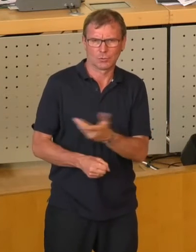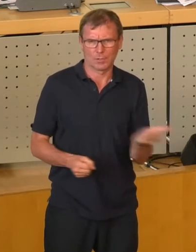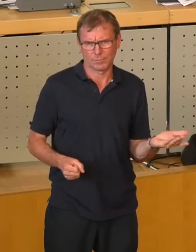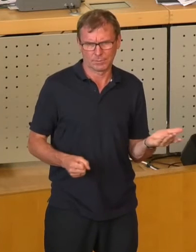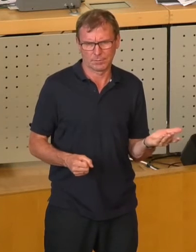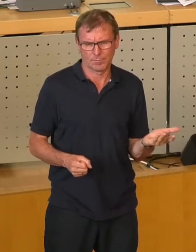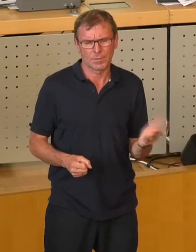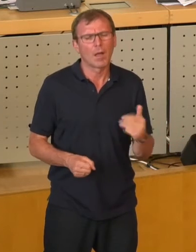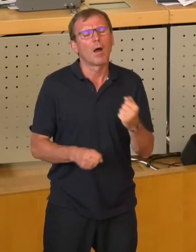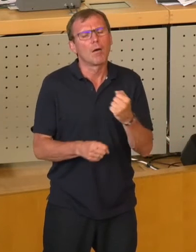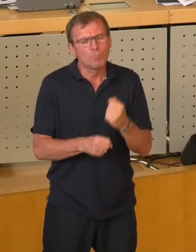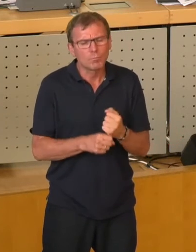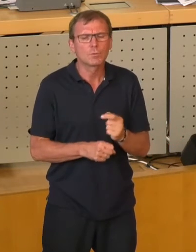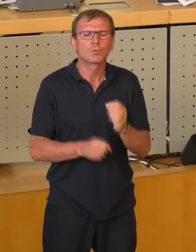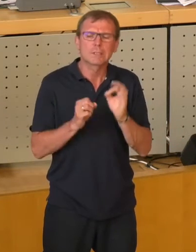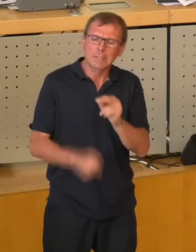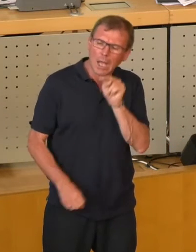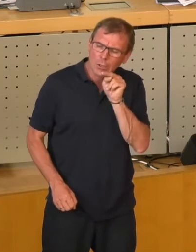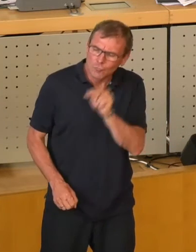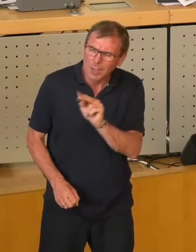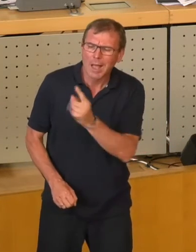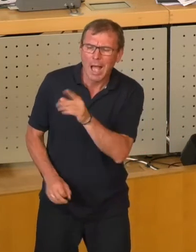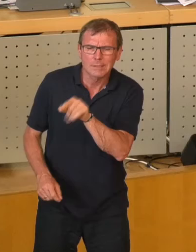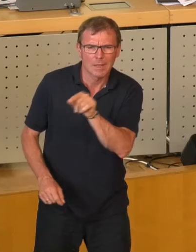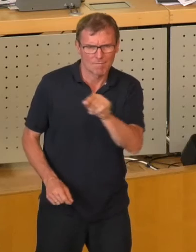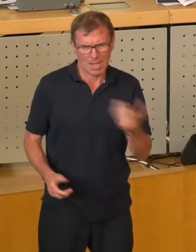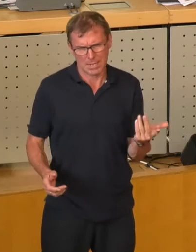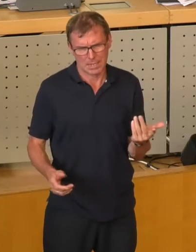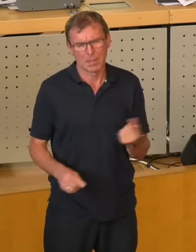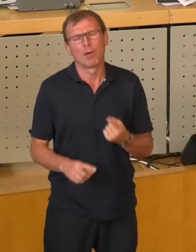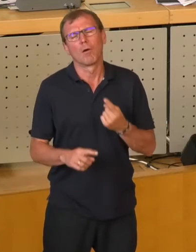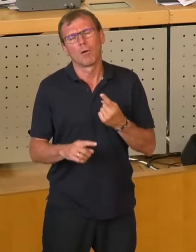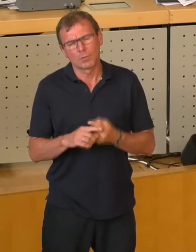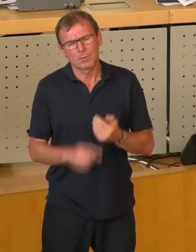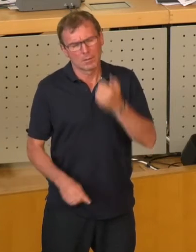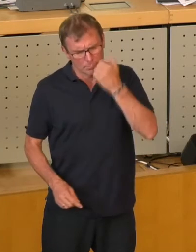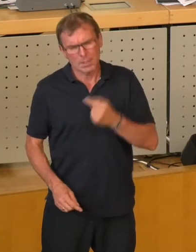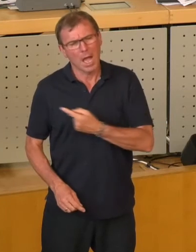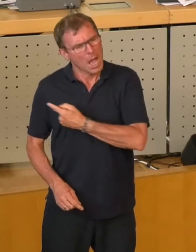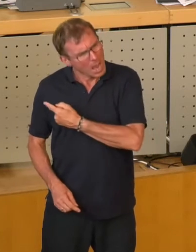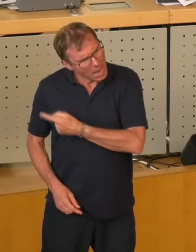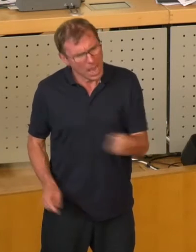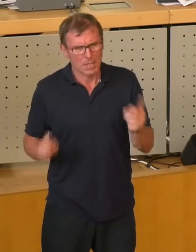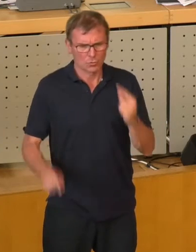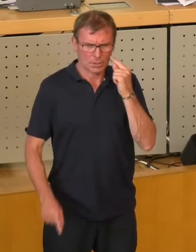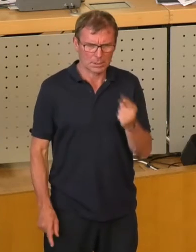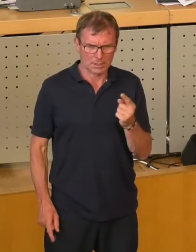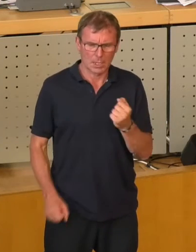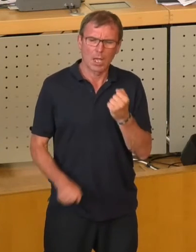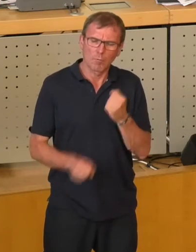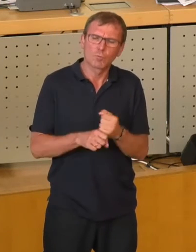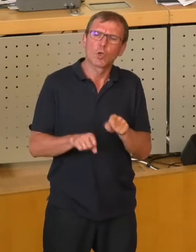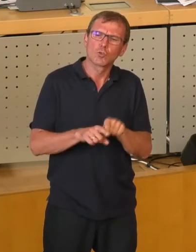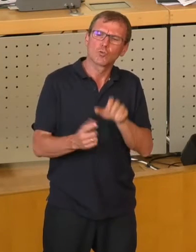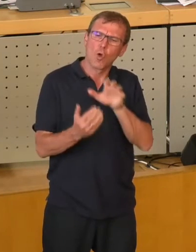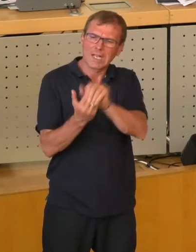so gut bestellt ist. Man muss dann schon ein bisschen hingucken, im Einzelfall. zum anderen, es sollten bitte schön alle Stadträte Zugriff haben